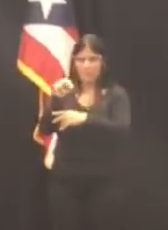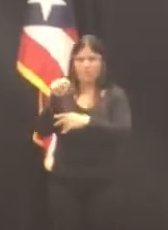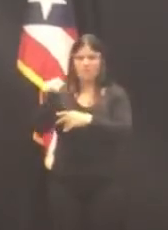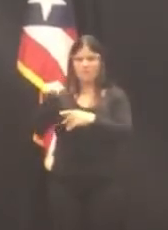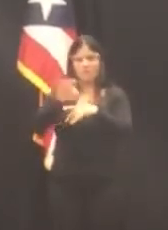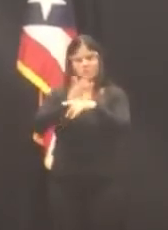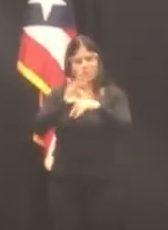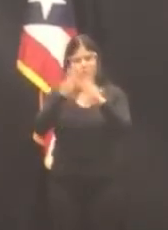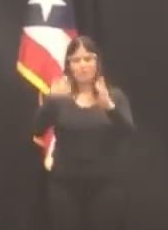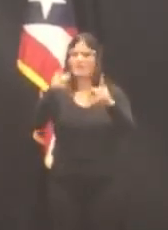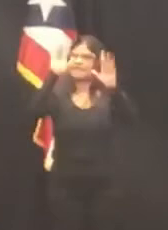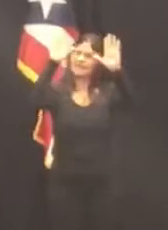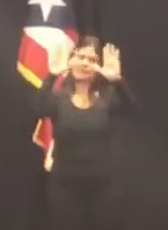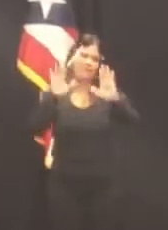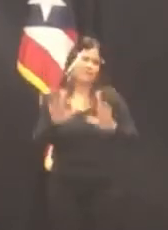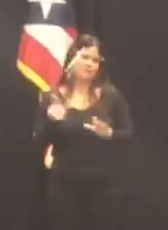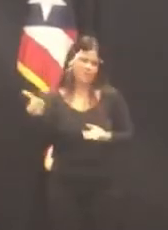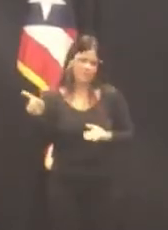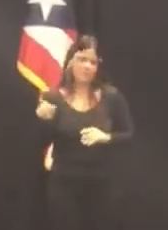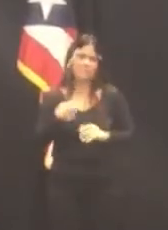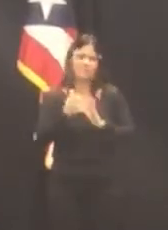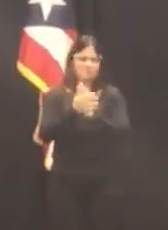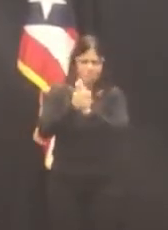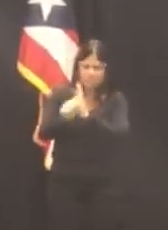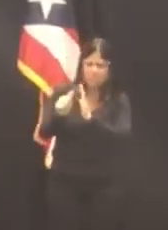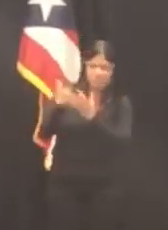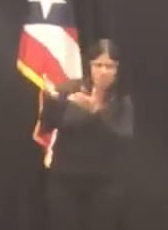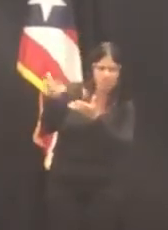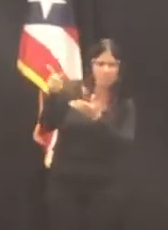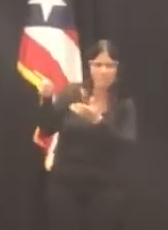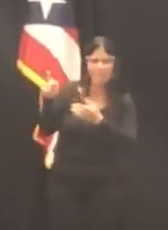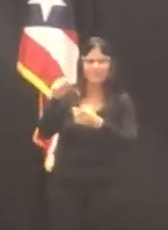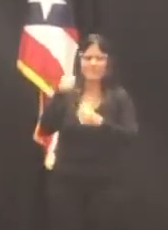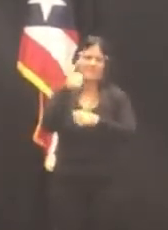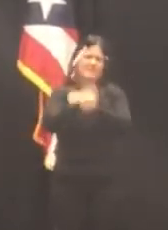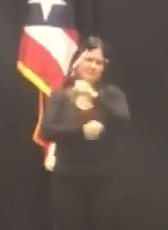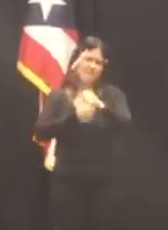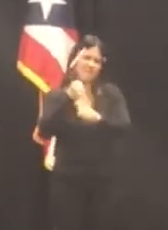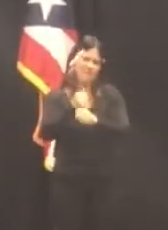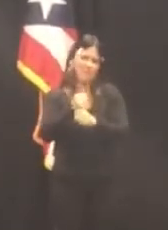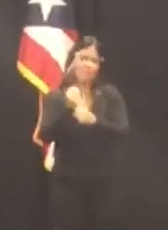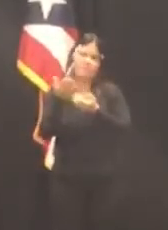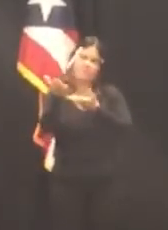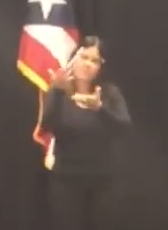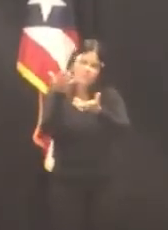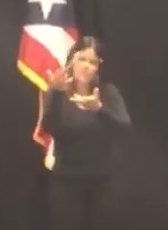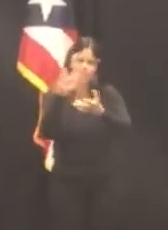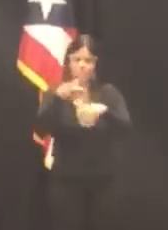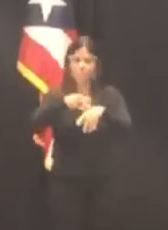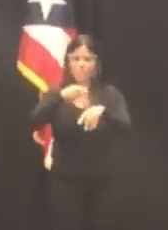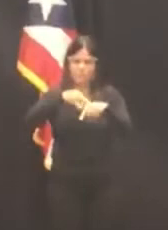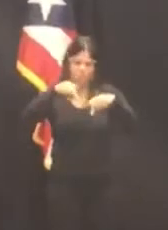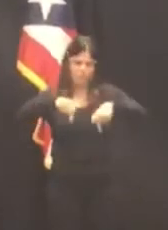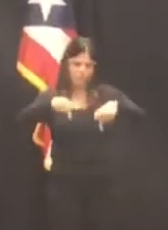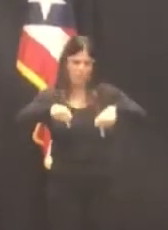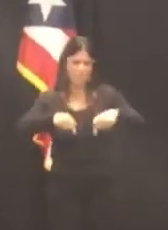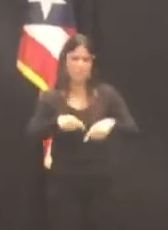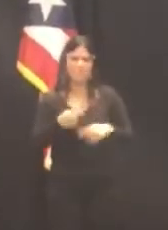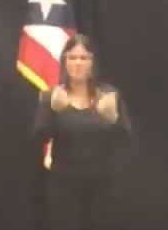extraordinario calibre que por los pasados 10 años ha servido a nuestro pueblo enalteciendo la